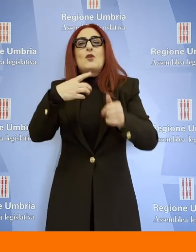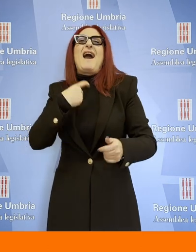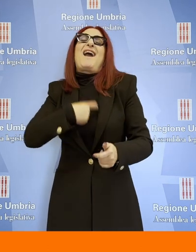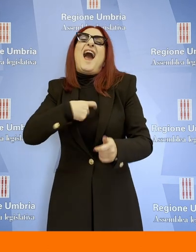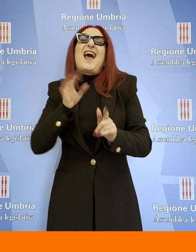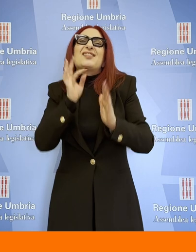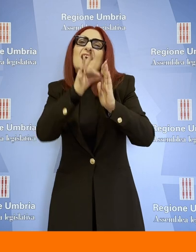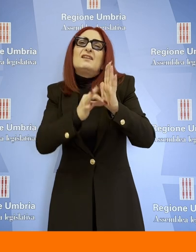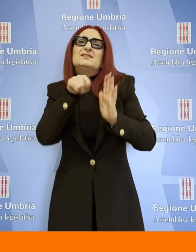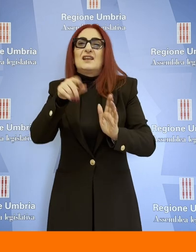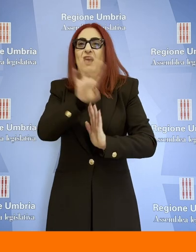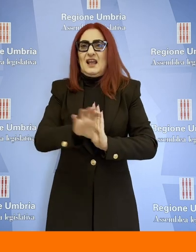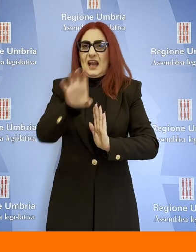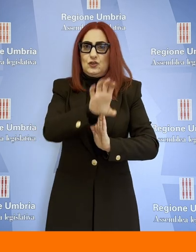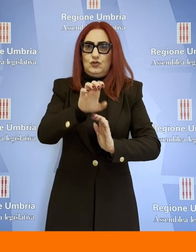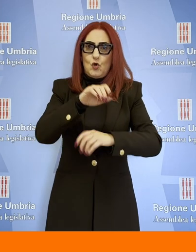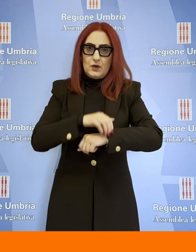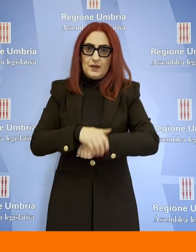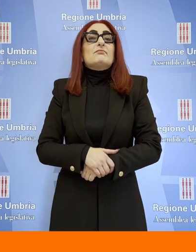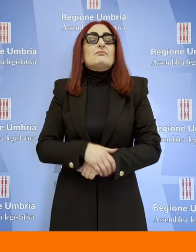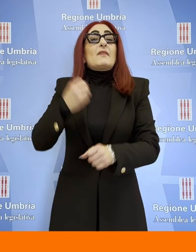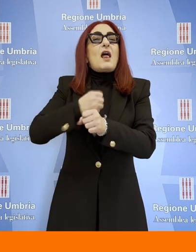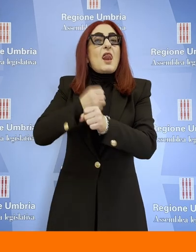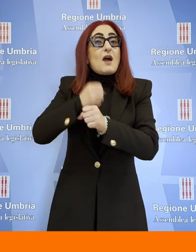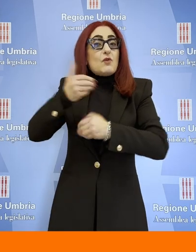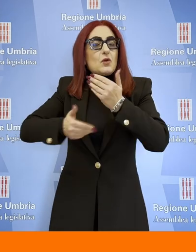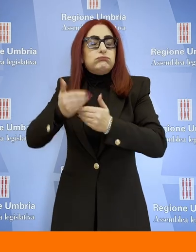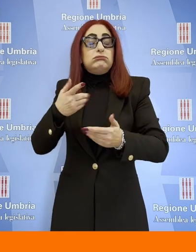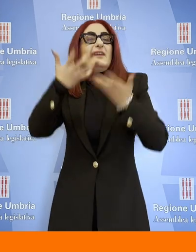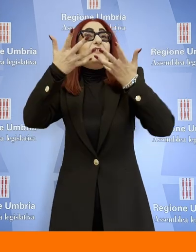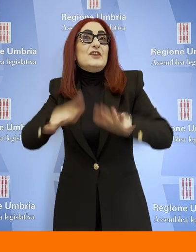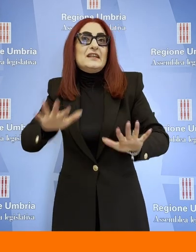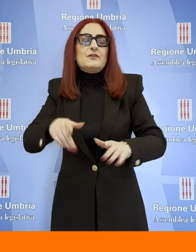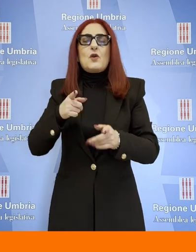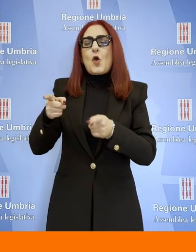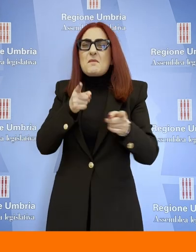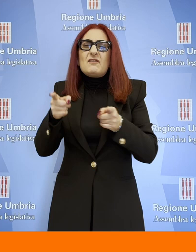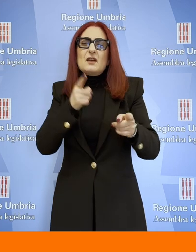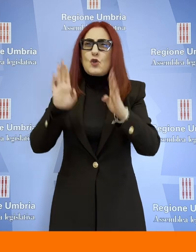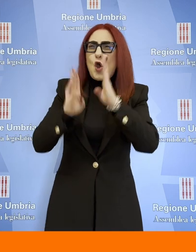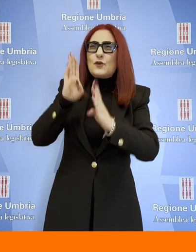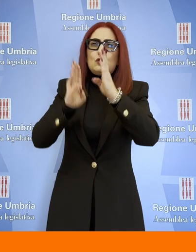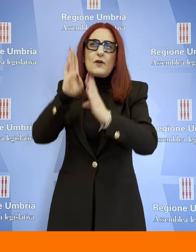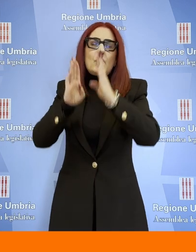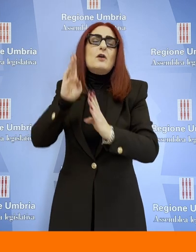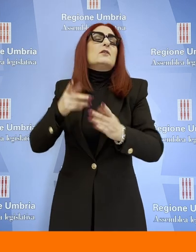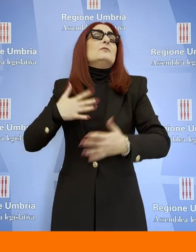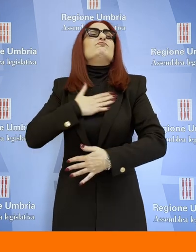del lavoro portato a termine attraverso molte fasi di confronto e partecipazione, il Presidente della Commissione per le Riforme Statutari e